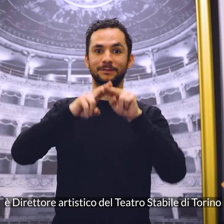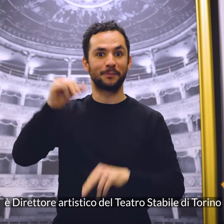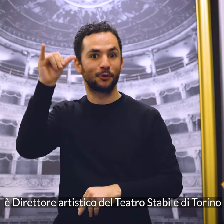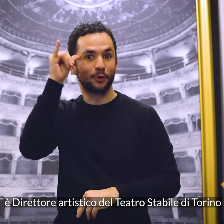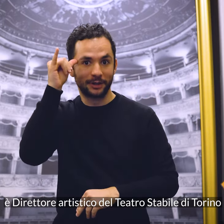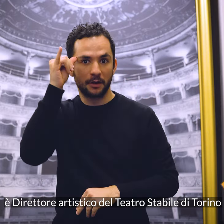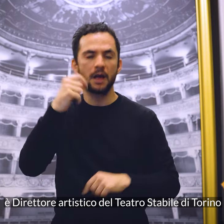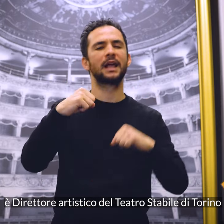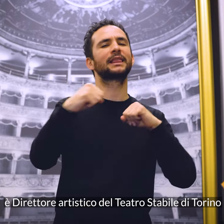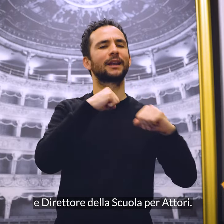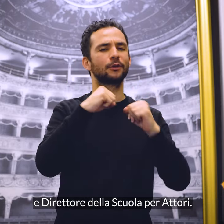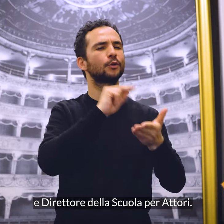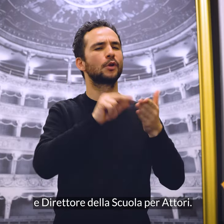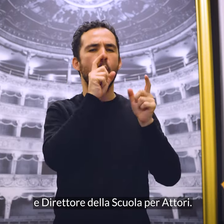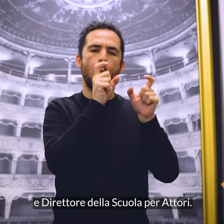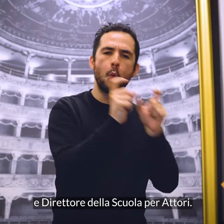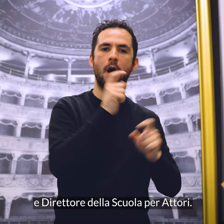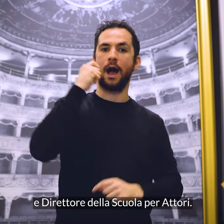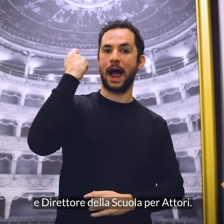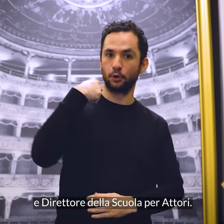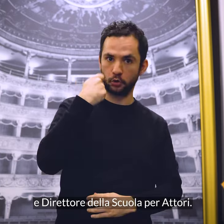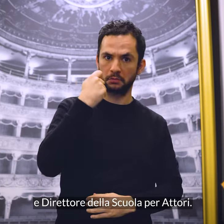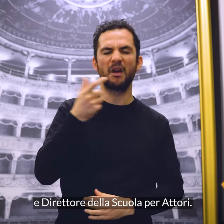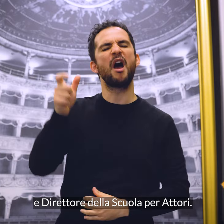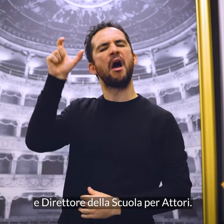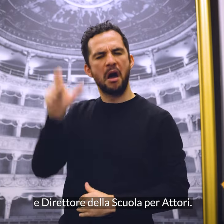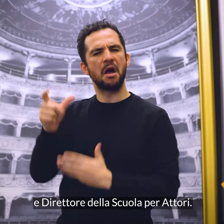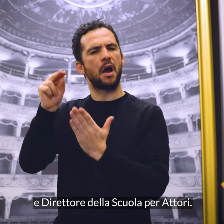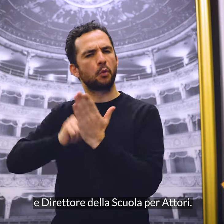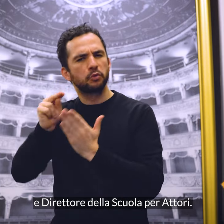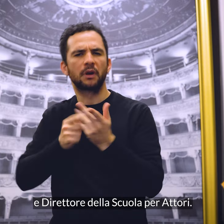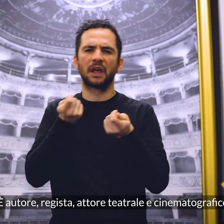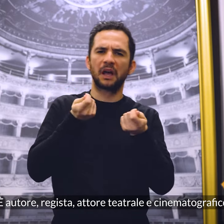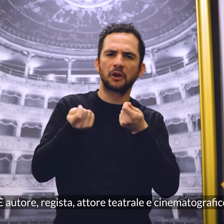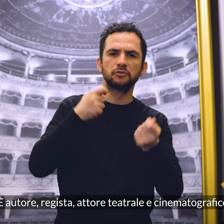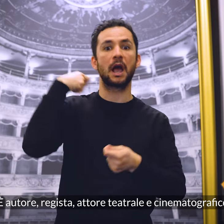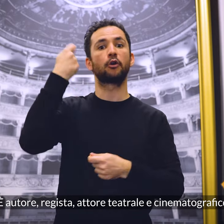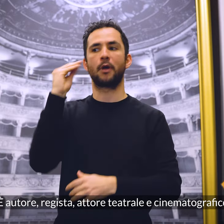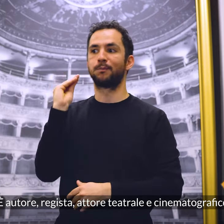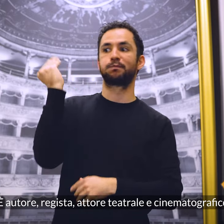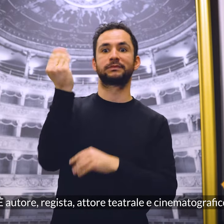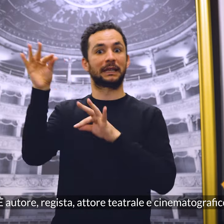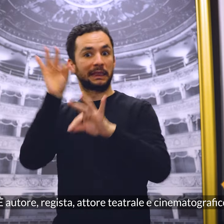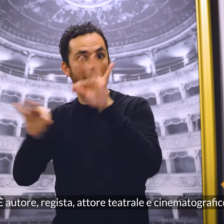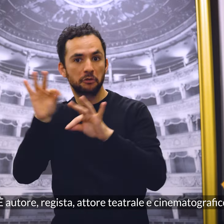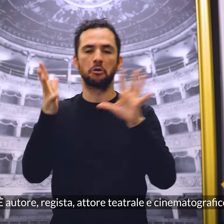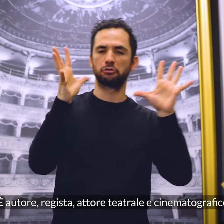Stabile di Torino e direttore della Scuola per Attori. È autore, regista, attore